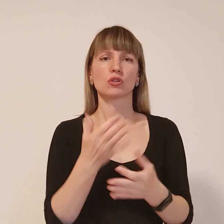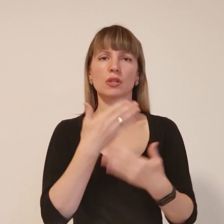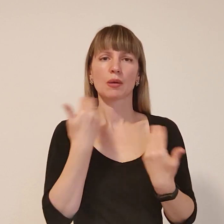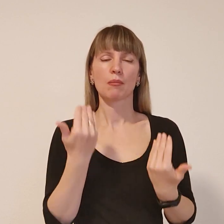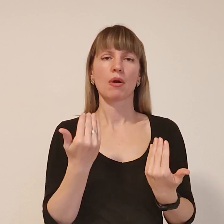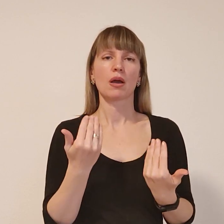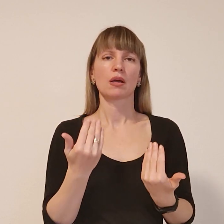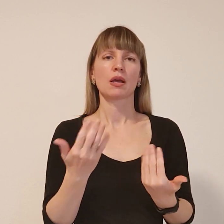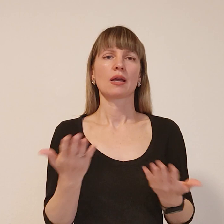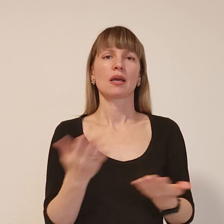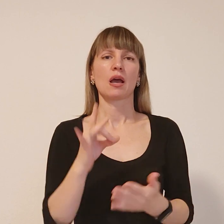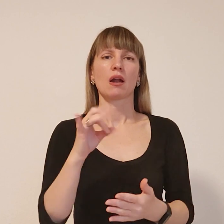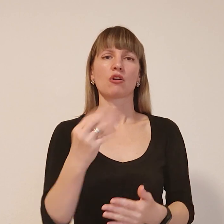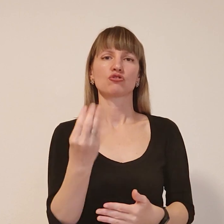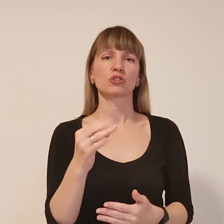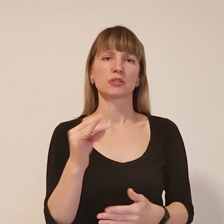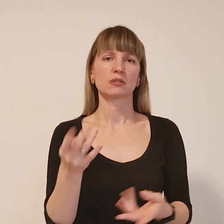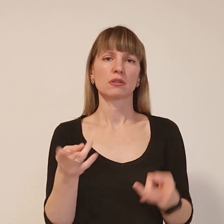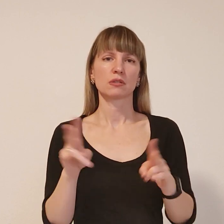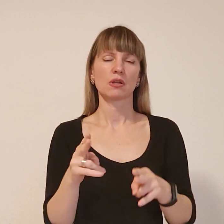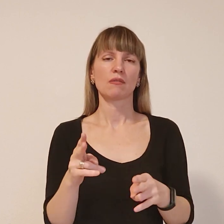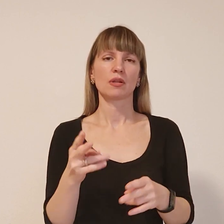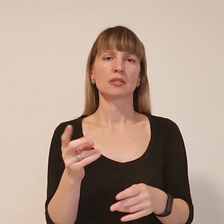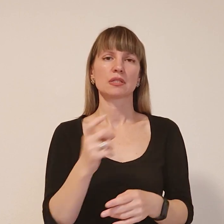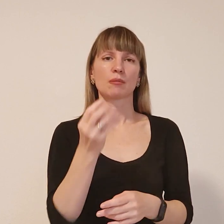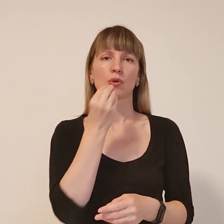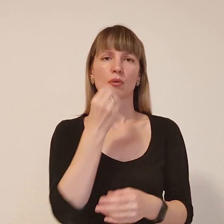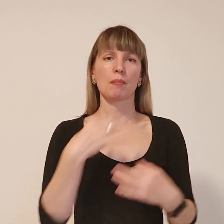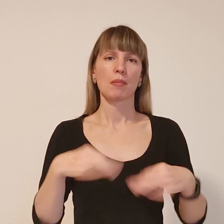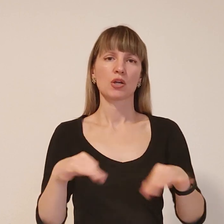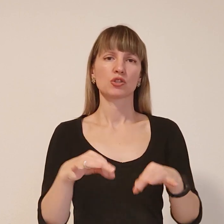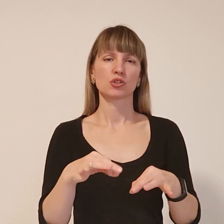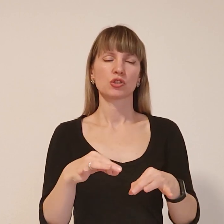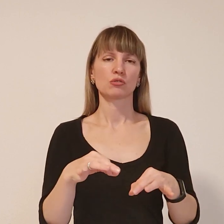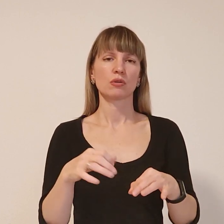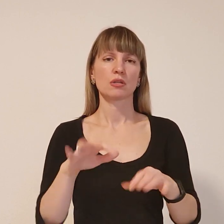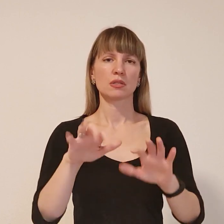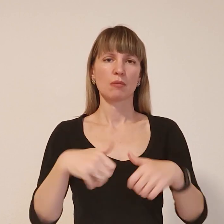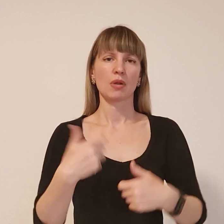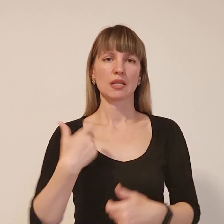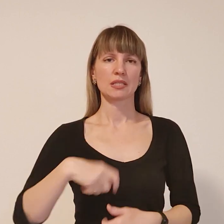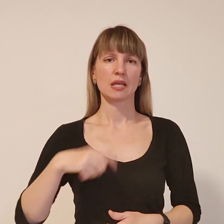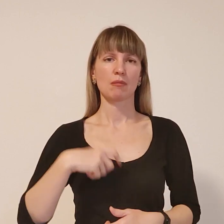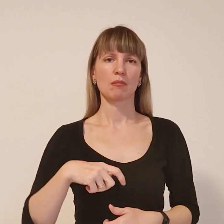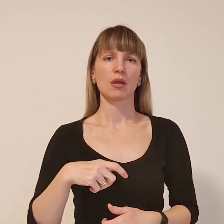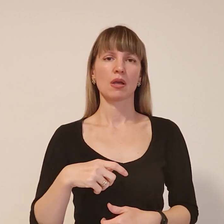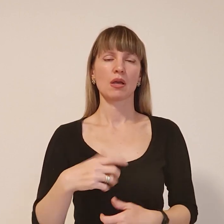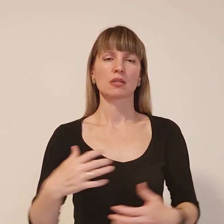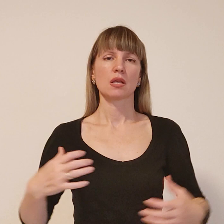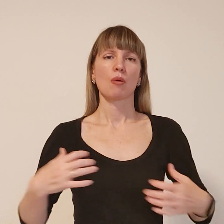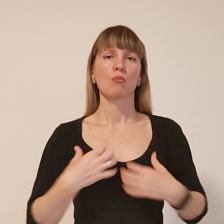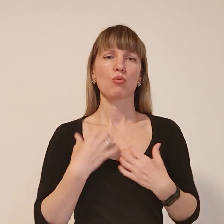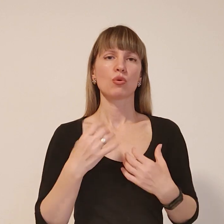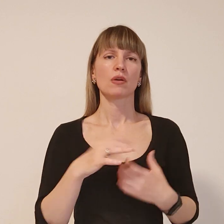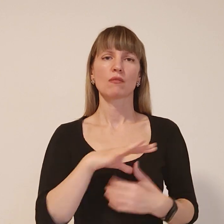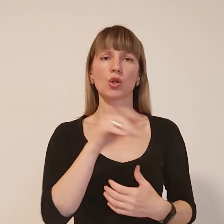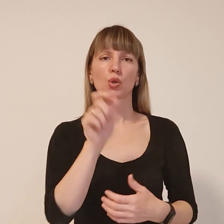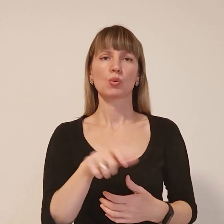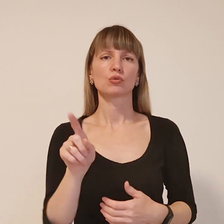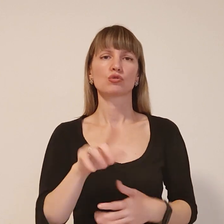Ці рашисти встановили з продуктами машину і розгрузили до себе. Запугивають, що вже у всьому власті у